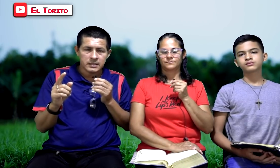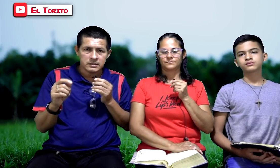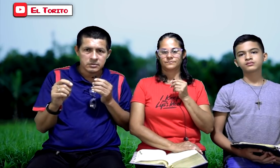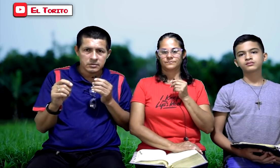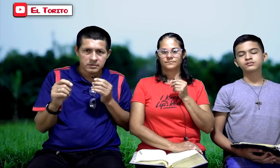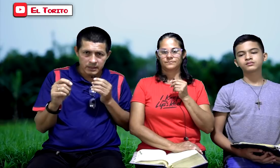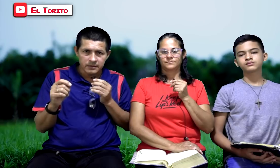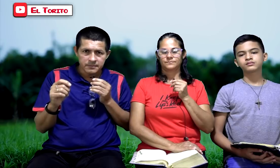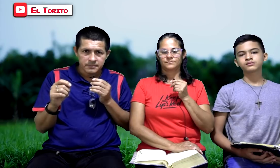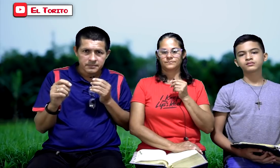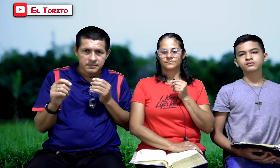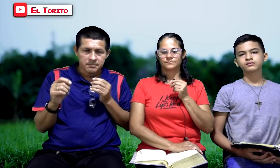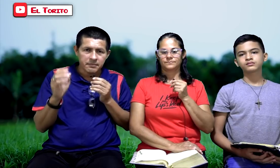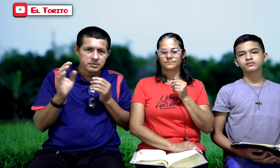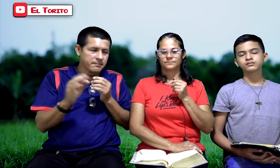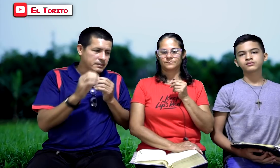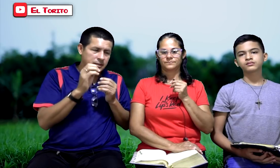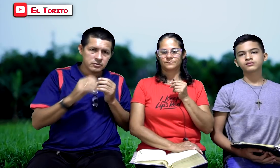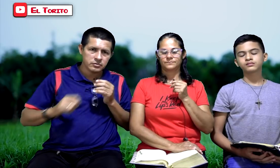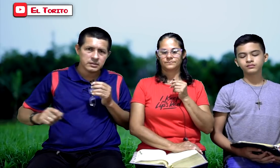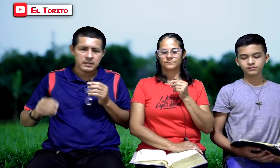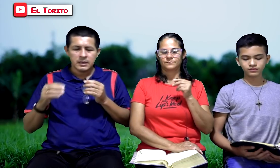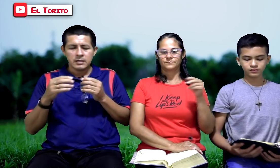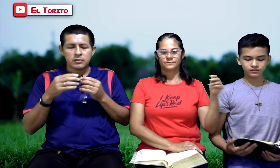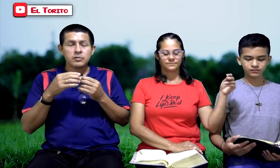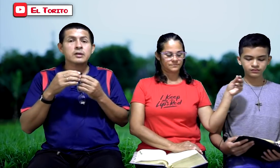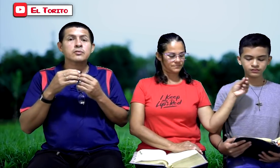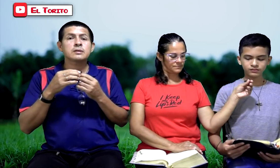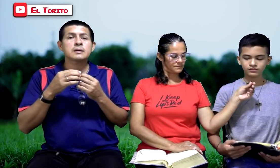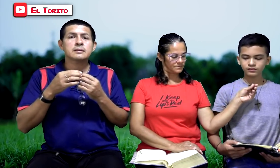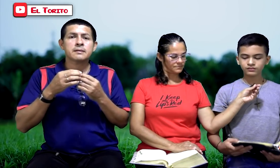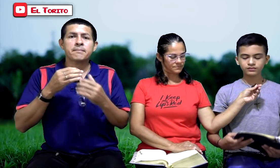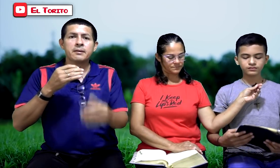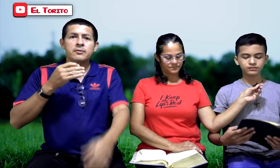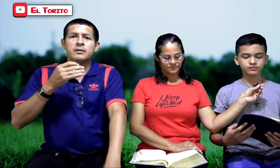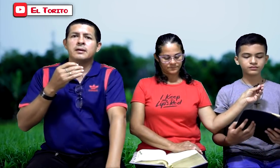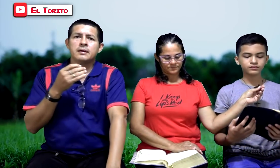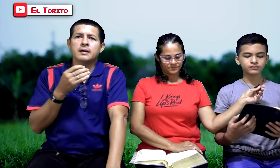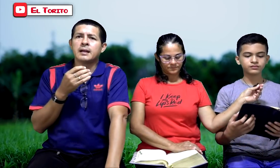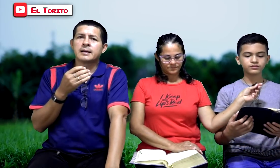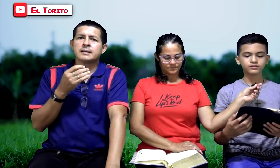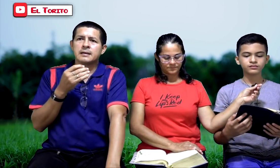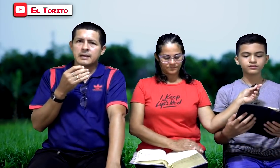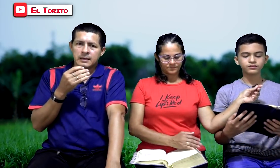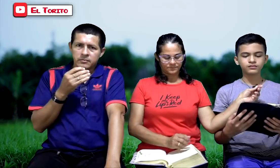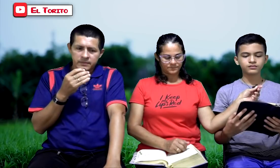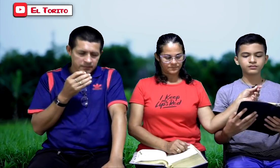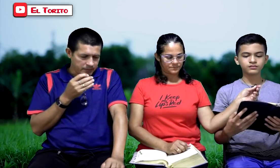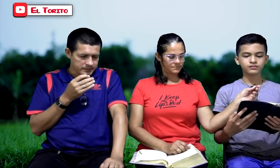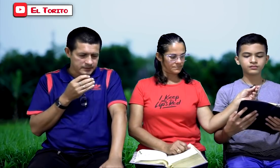Cristo, ¿ok? Vamos a empezar entonces con lo que nos dice San Pablo a la carta a los filipenses.